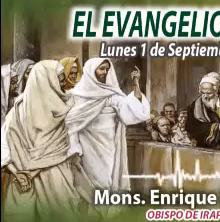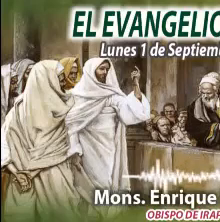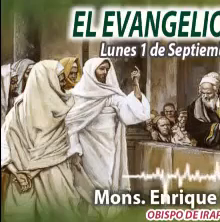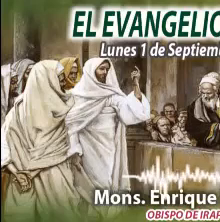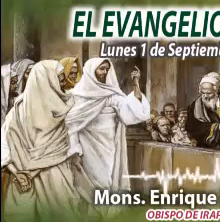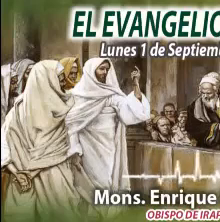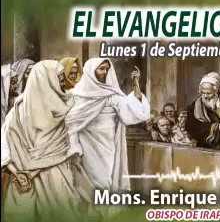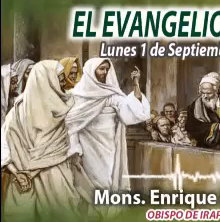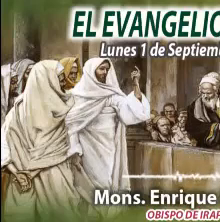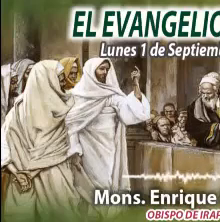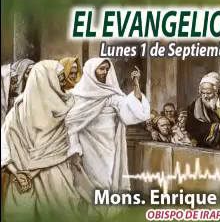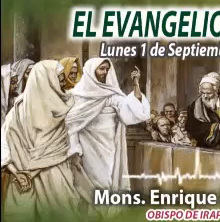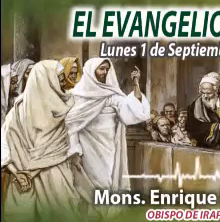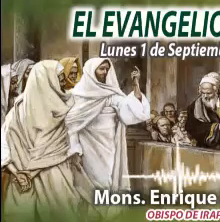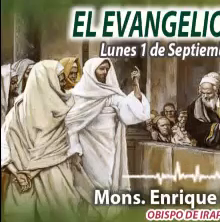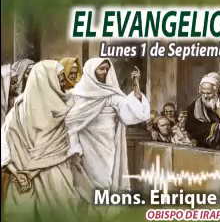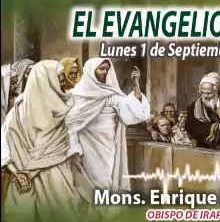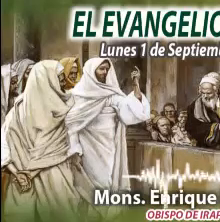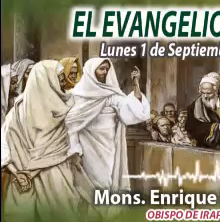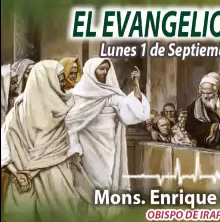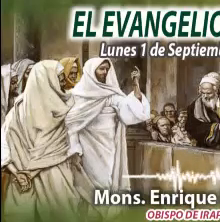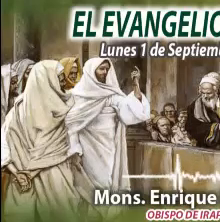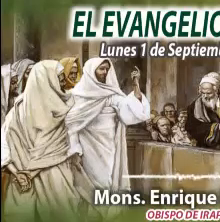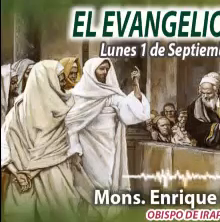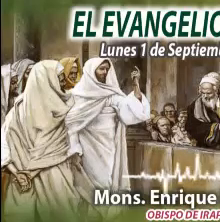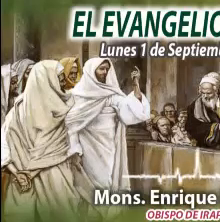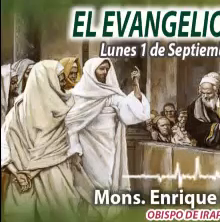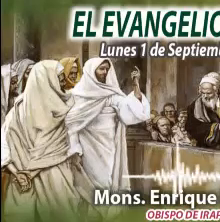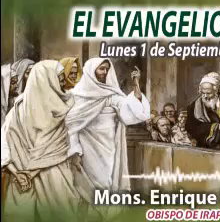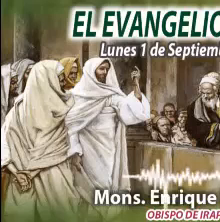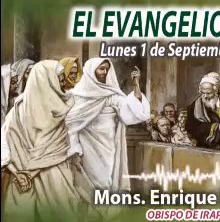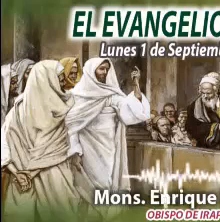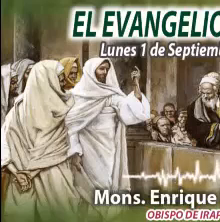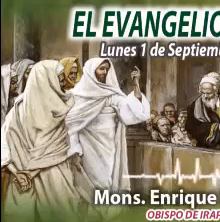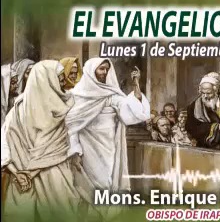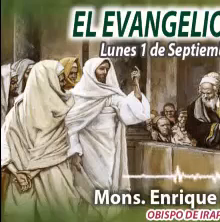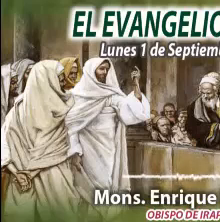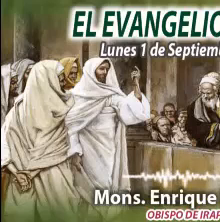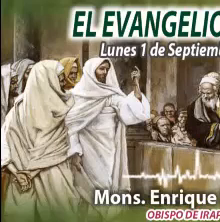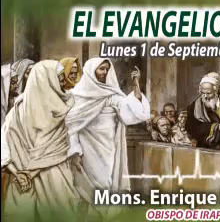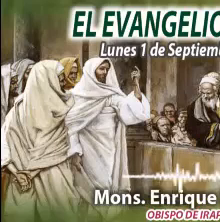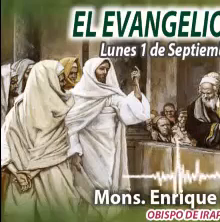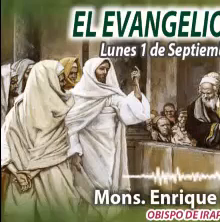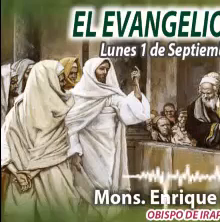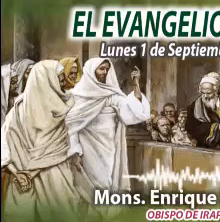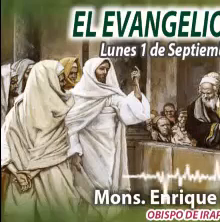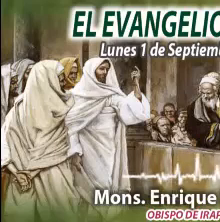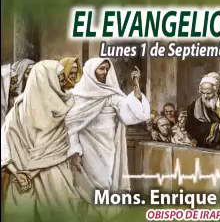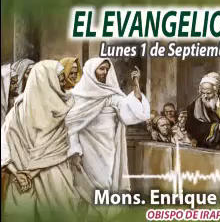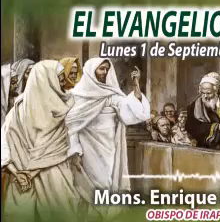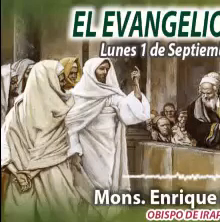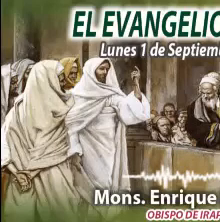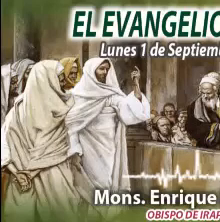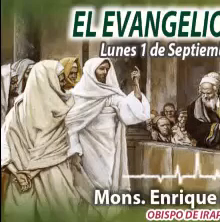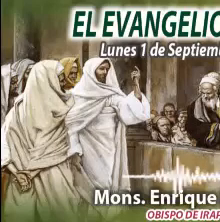Díaz, fortalezcamos nuestra fe. Seamos testigos de Jesús, vivo y resucitado.